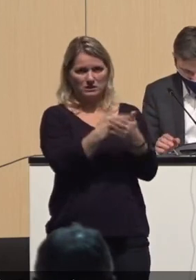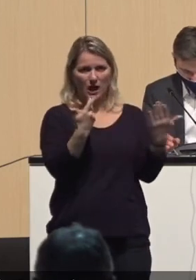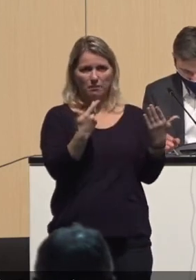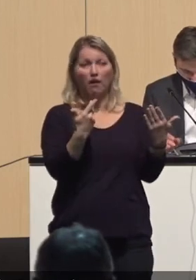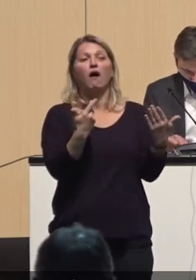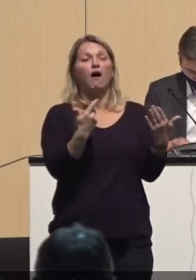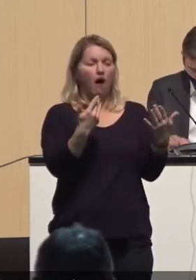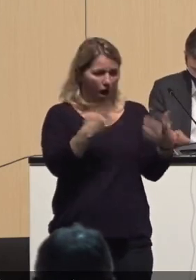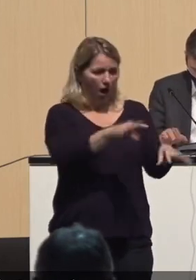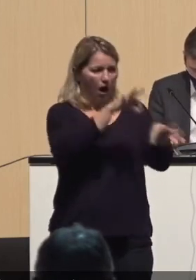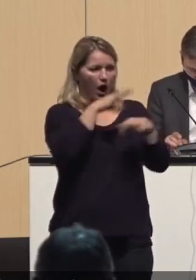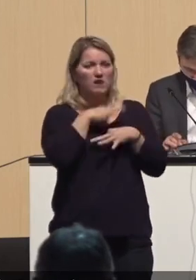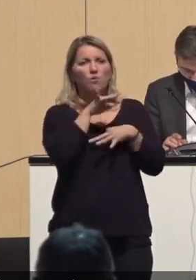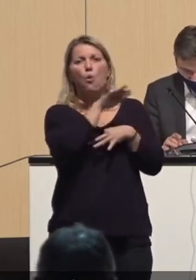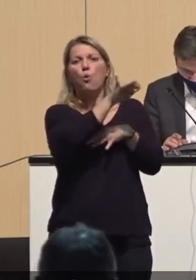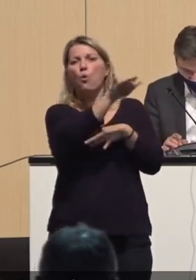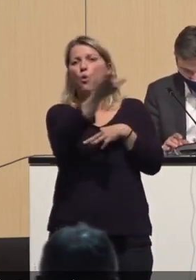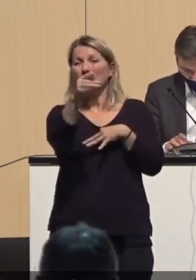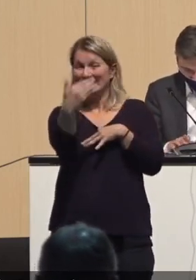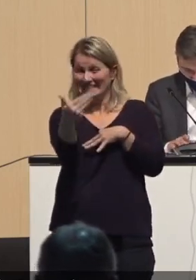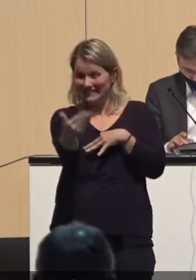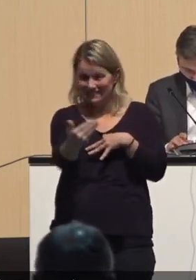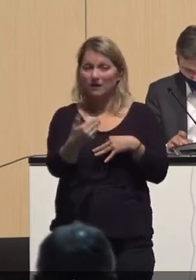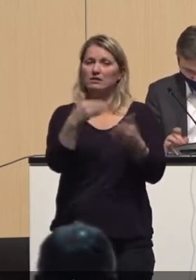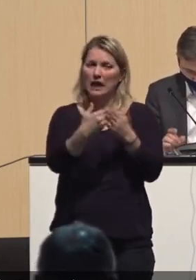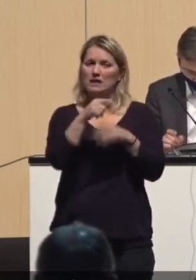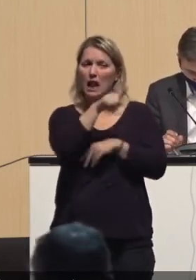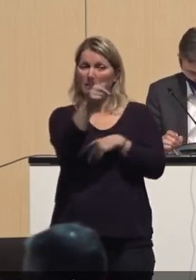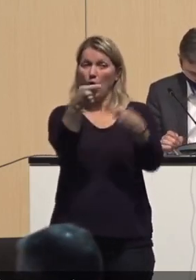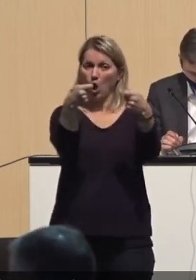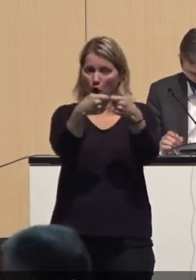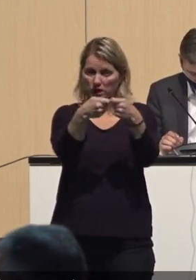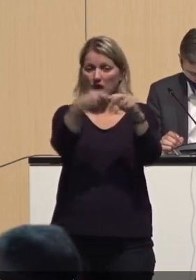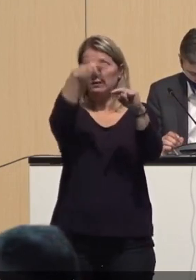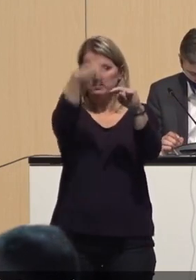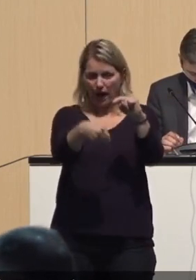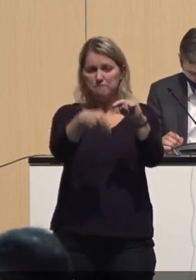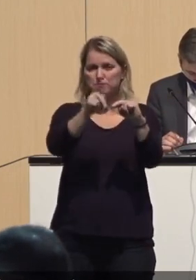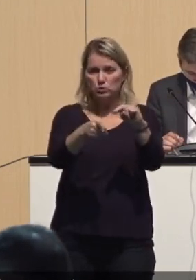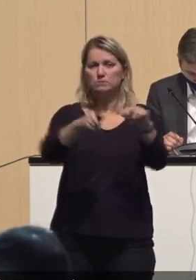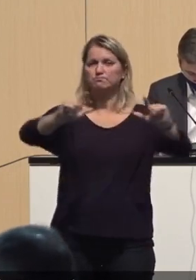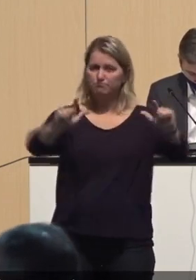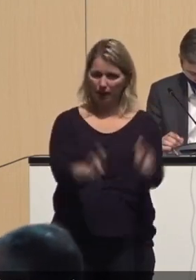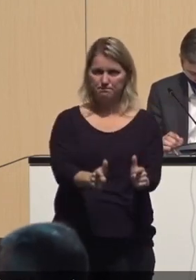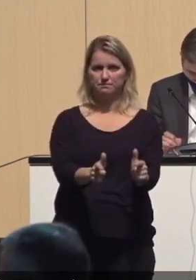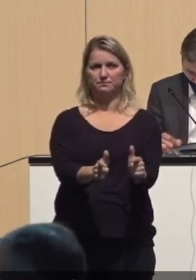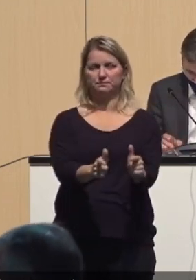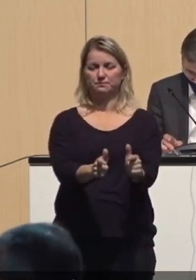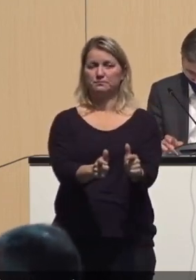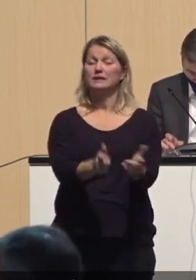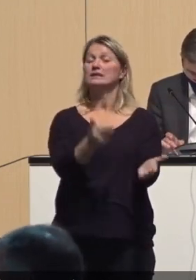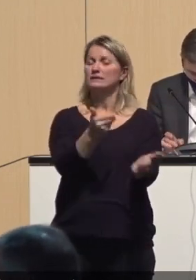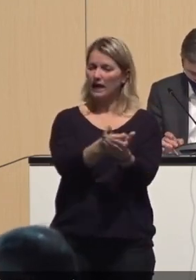angesteckt, irgendwo da draußen bei Kontakten. Und deswegen müssen wir die Kontakte reduzieren. Und deswegen ist es